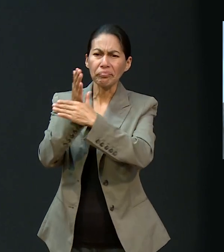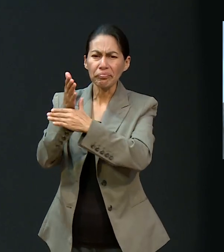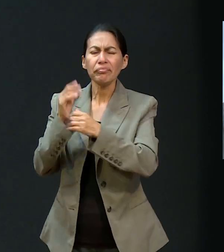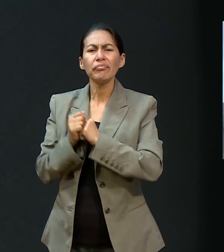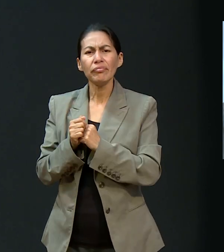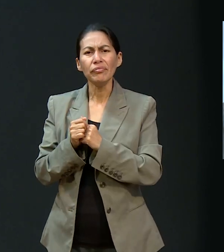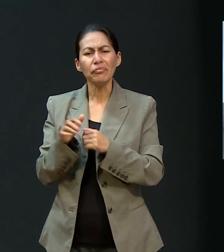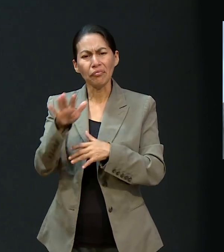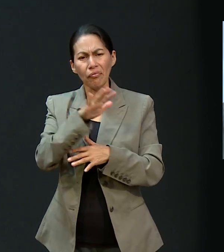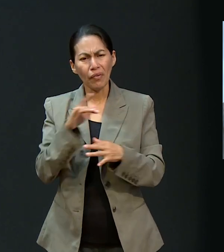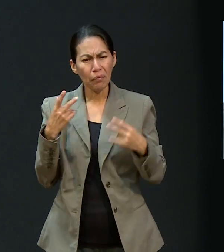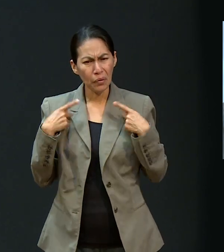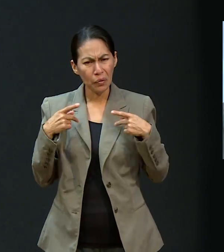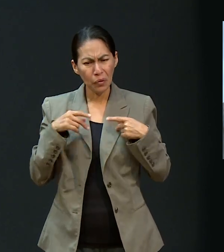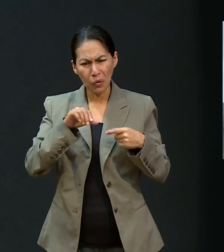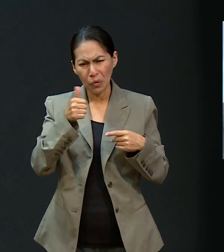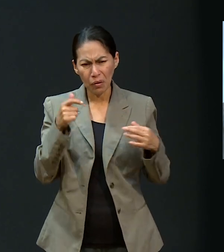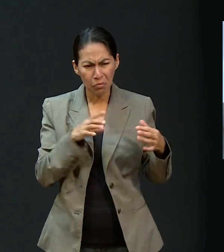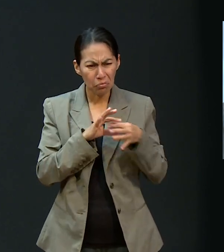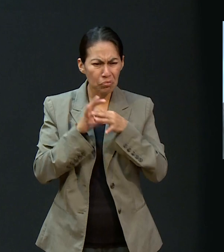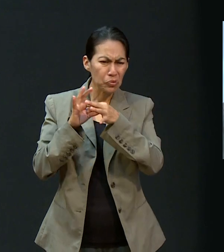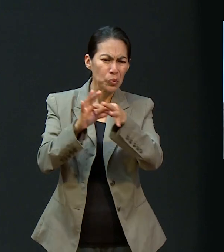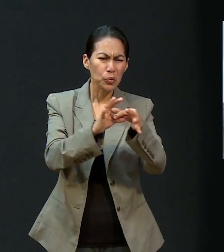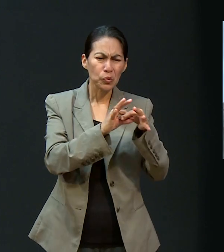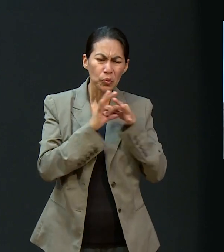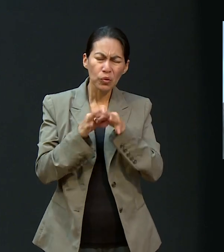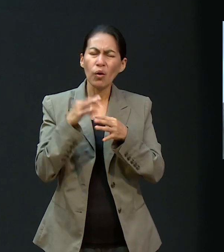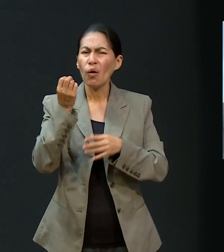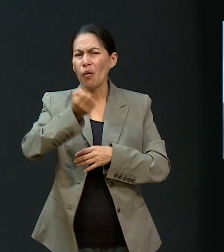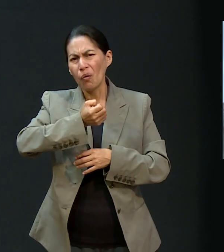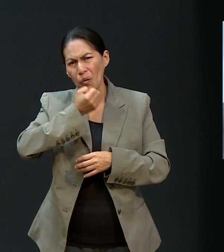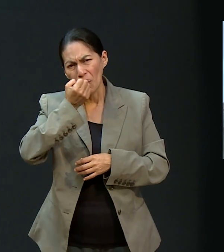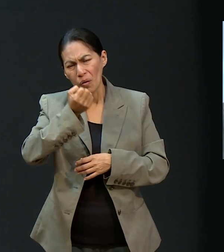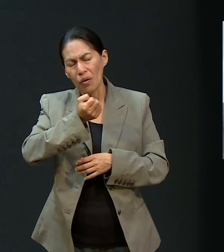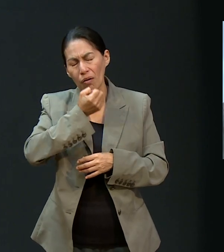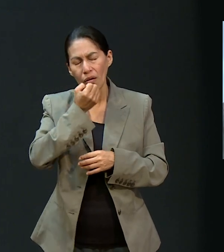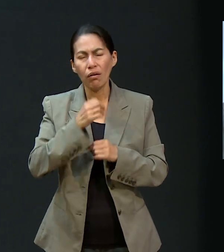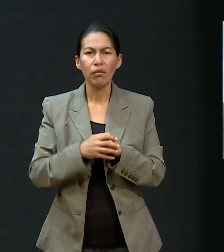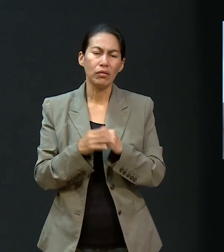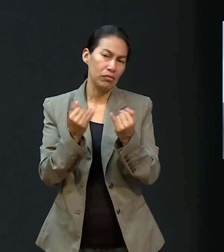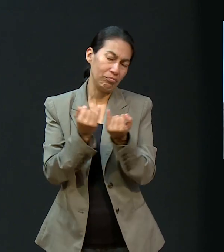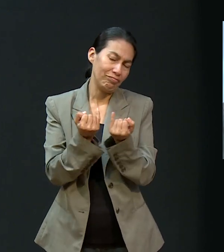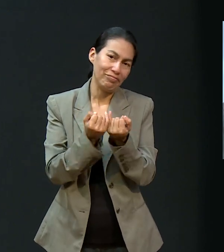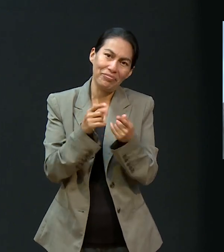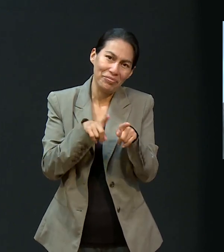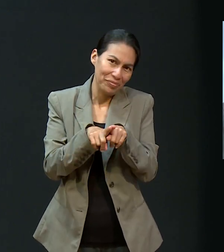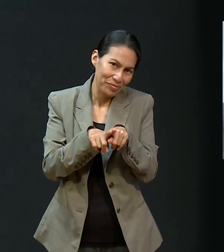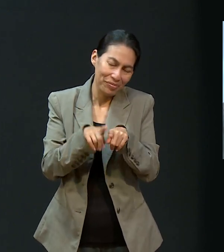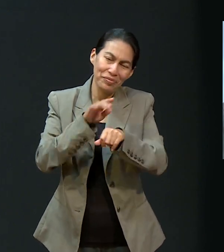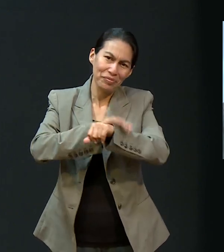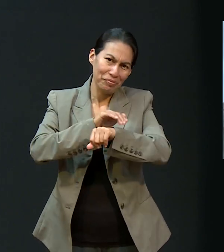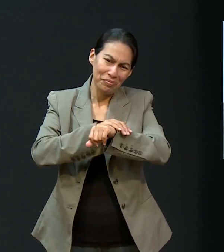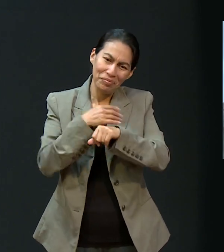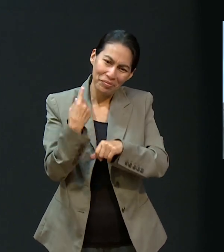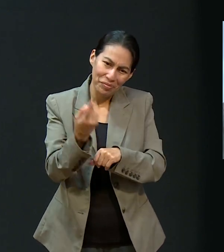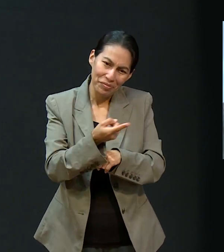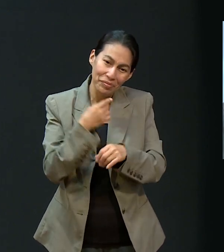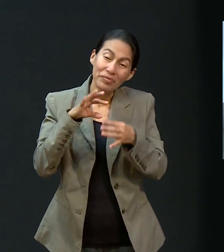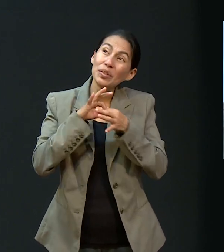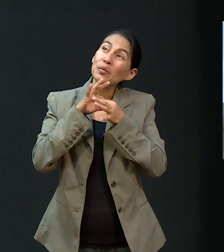convivir y además orar unos con otros, ¿no? Como hermanos y amigos que somos